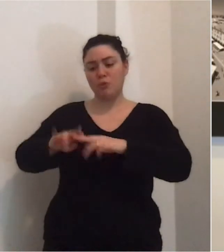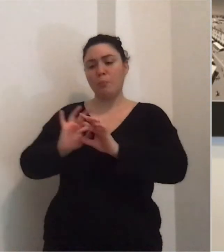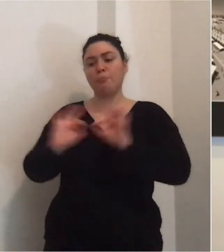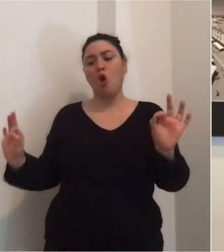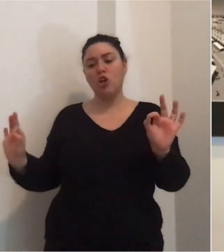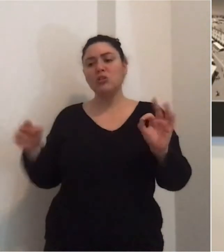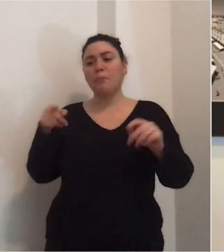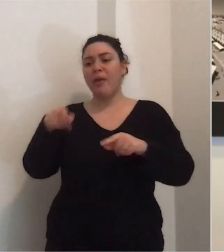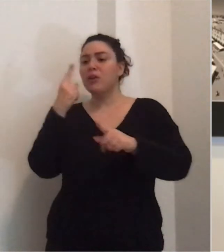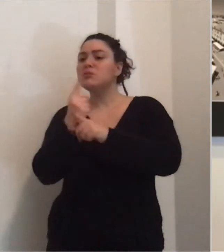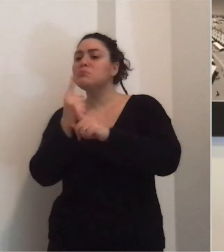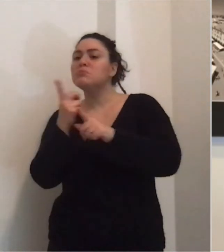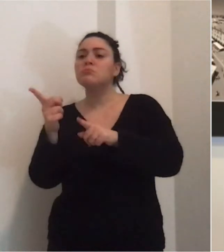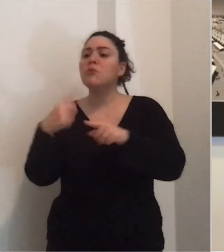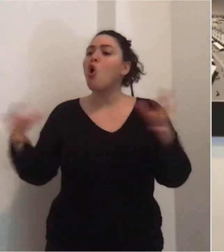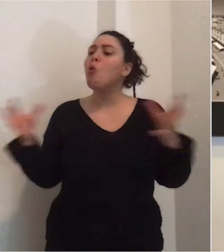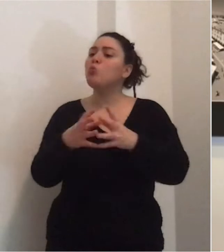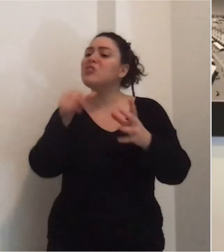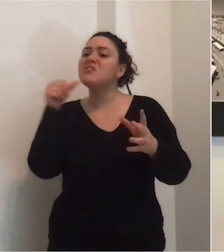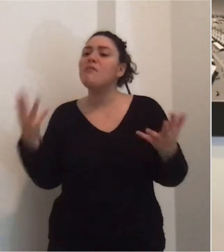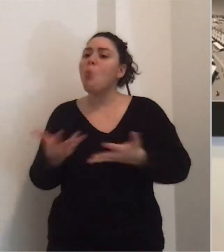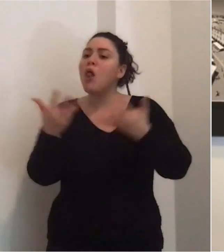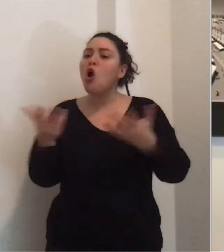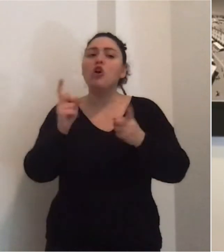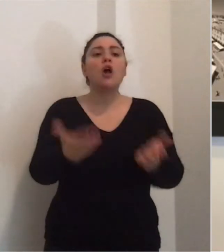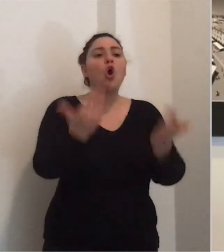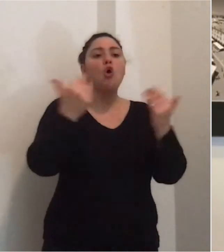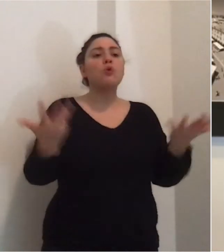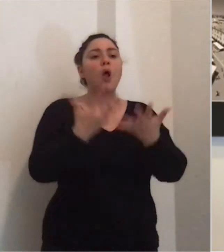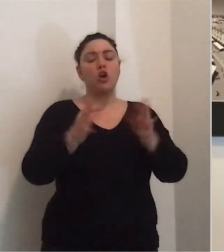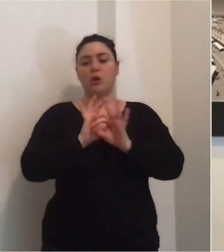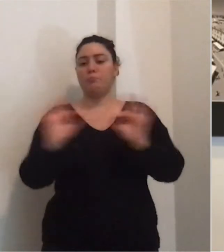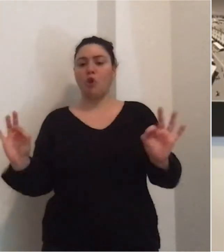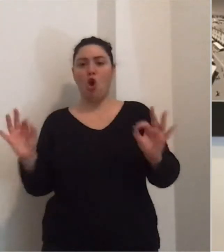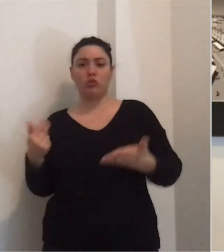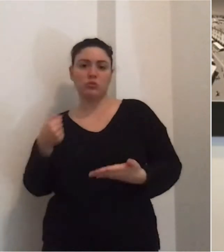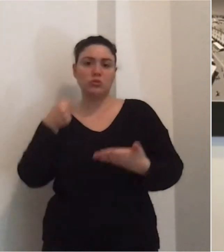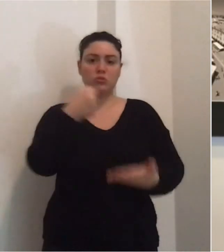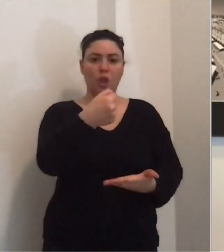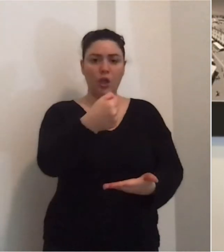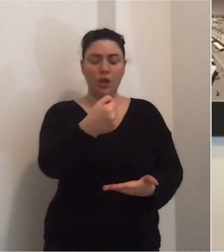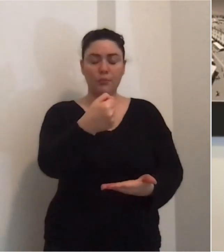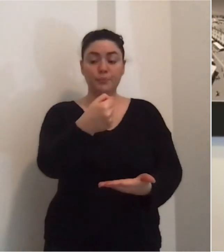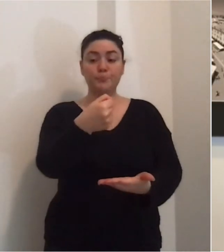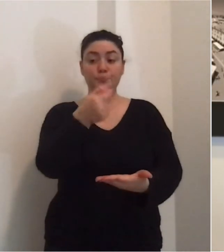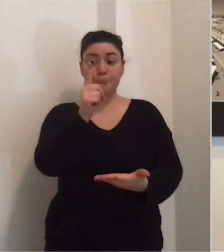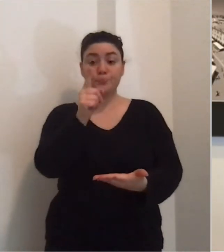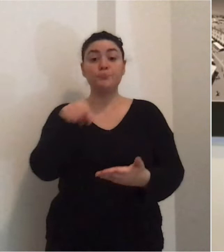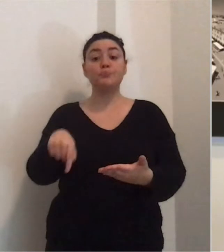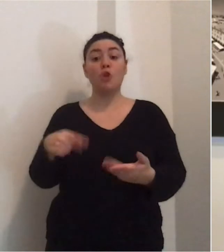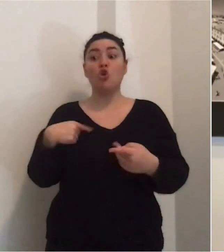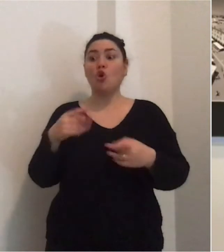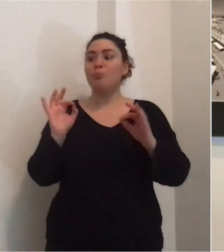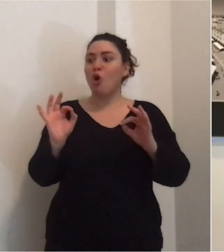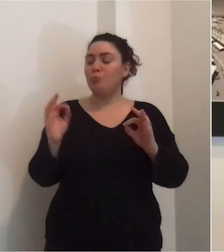territorio ma anche per acquisire cose importanti per la sanità della nostra comunità. A proposito di questo, io ho appena